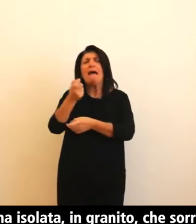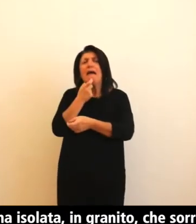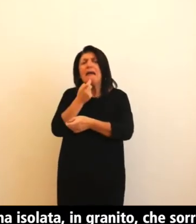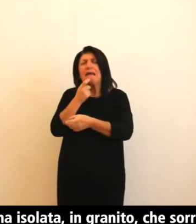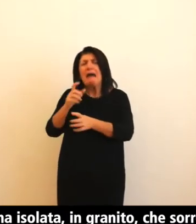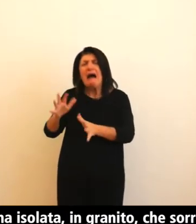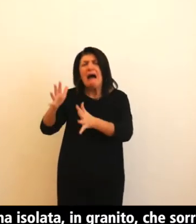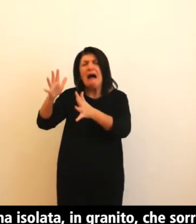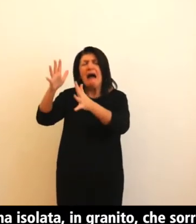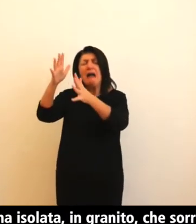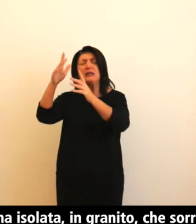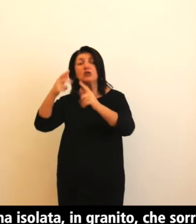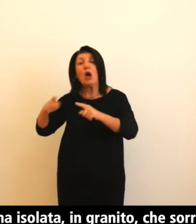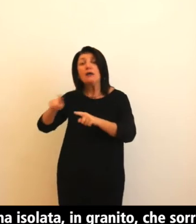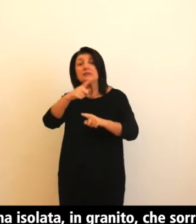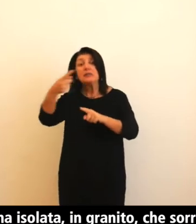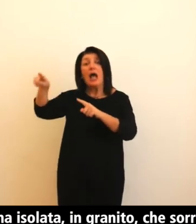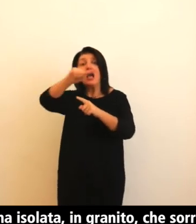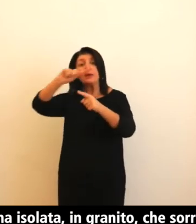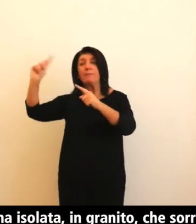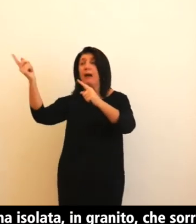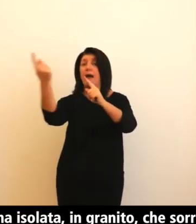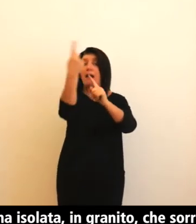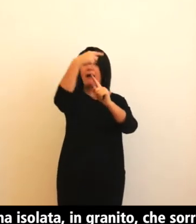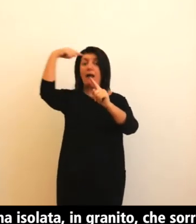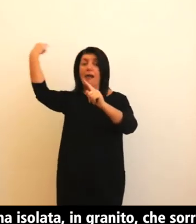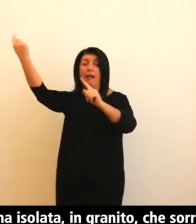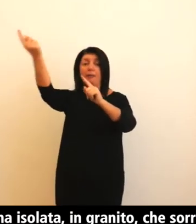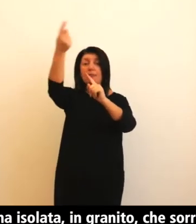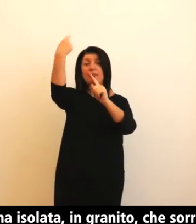opera di bottega bizantina risalente al X secolo